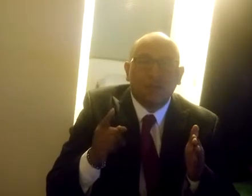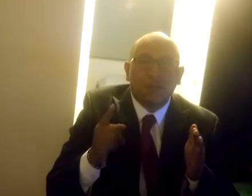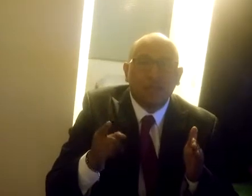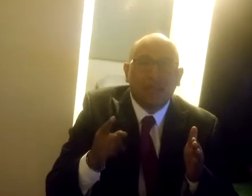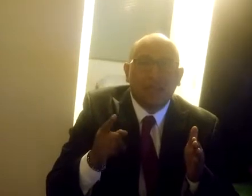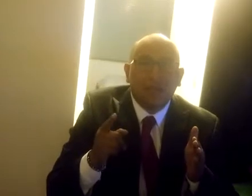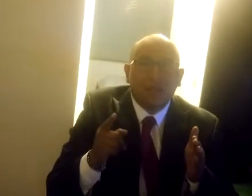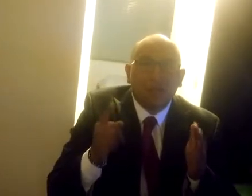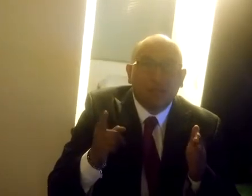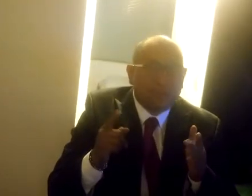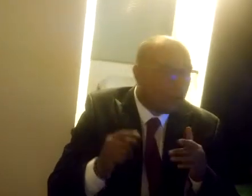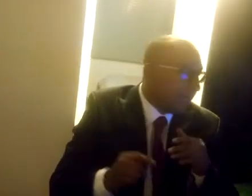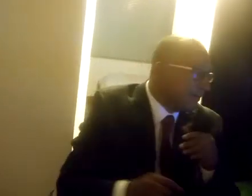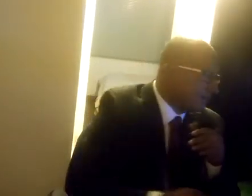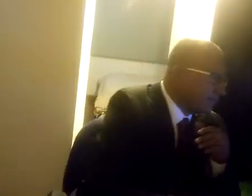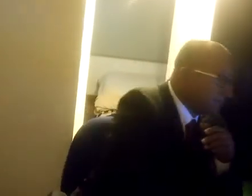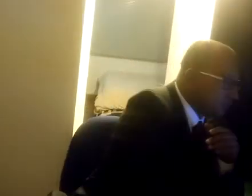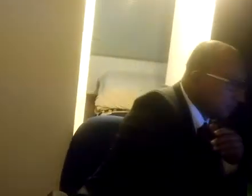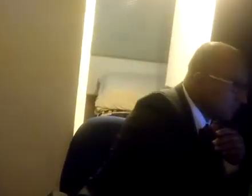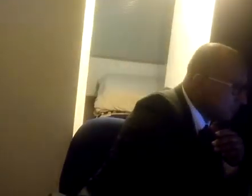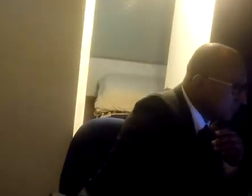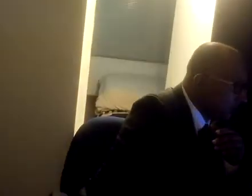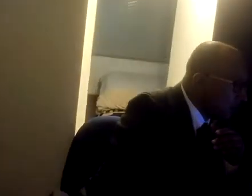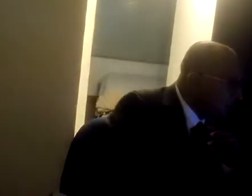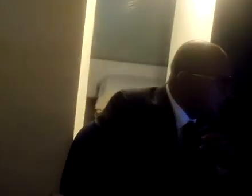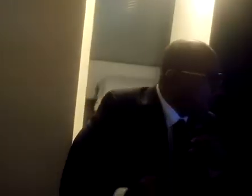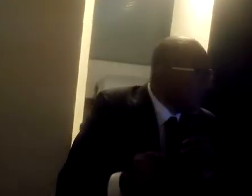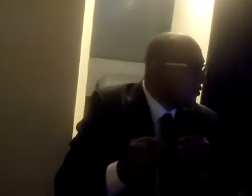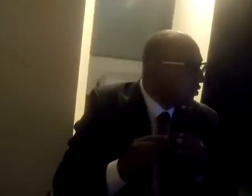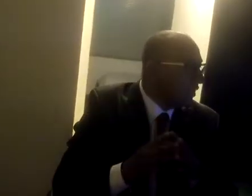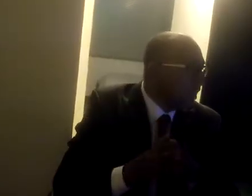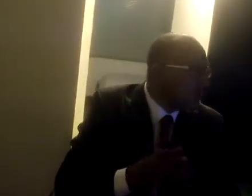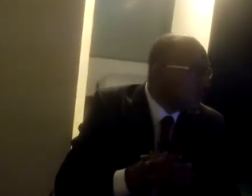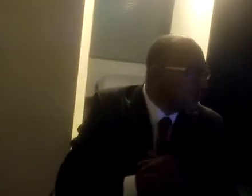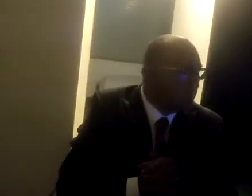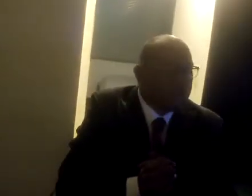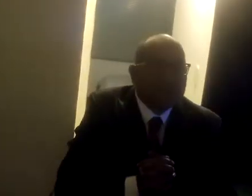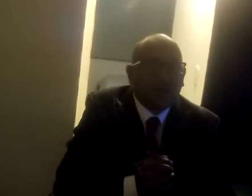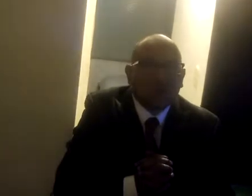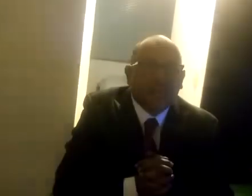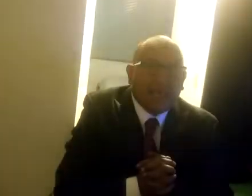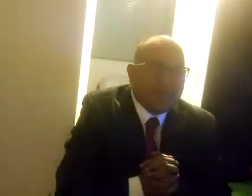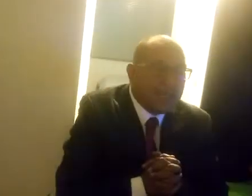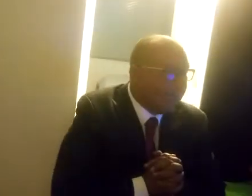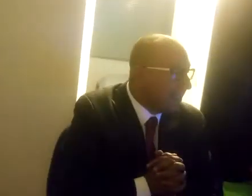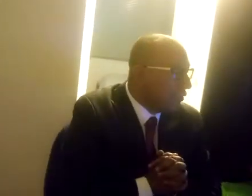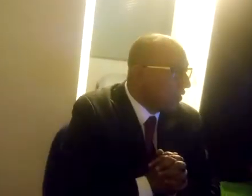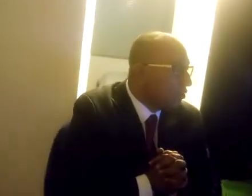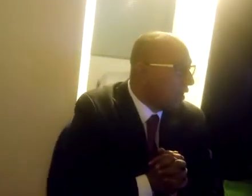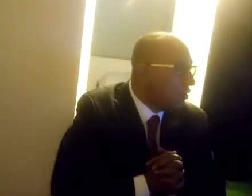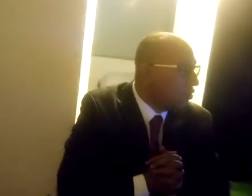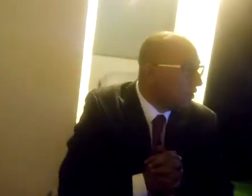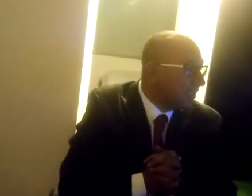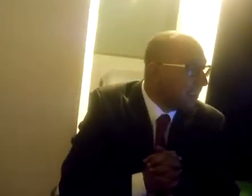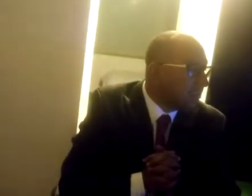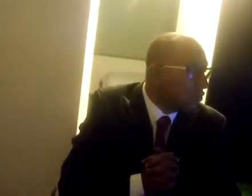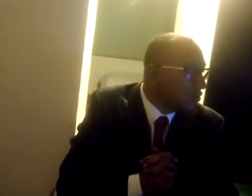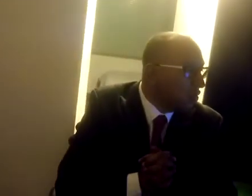mundial multipolar. Dentro de la conclusión basados, de acuerdo a lo del discurso